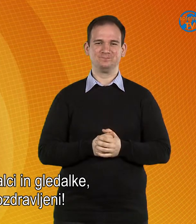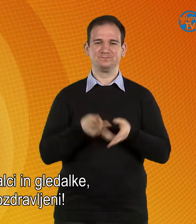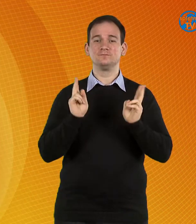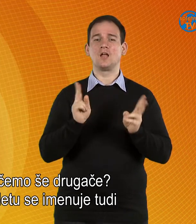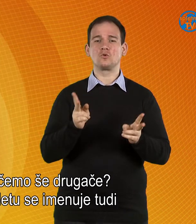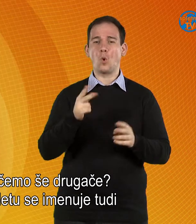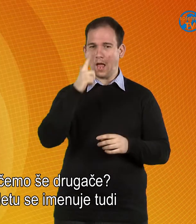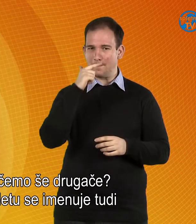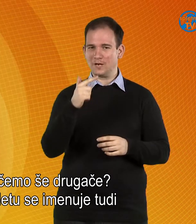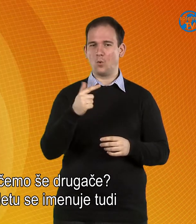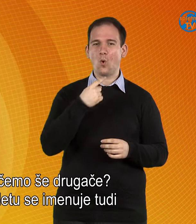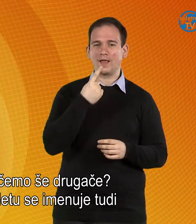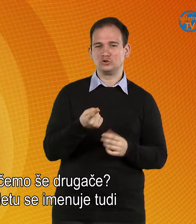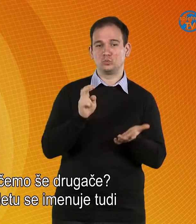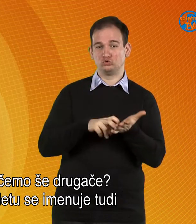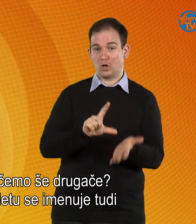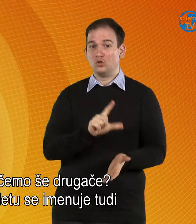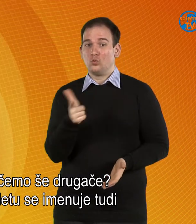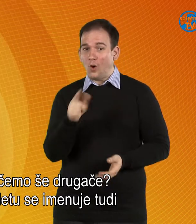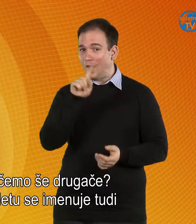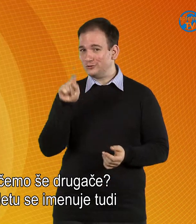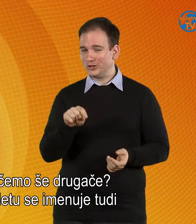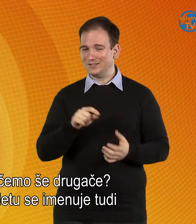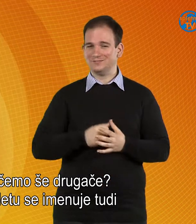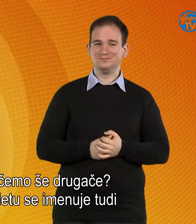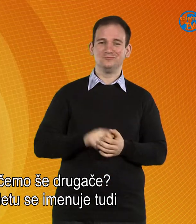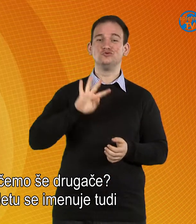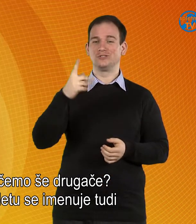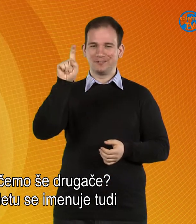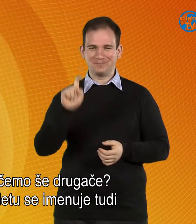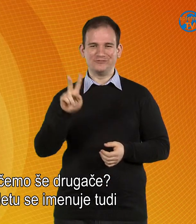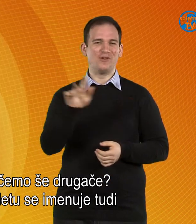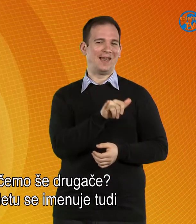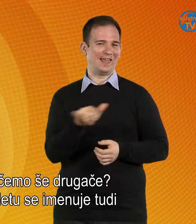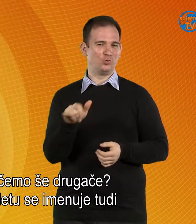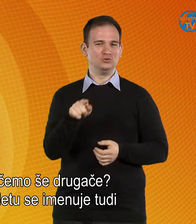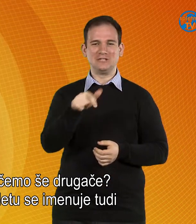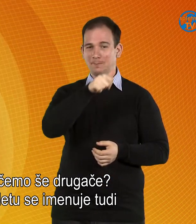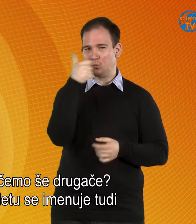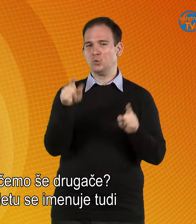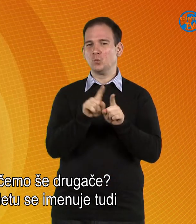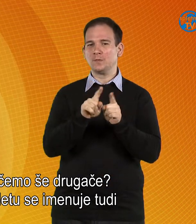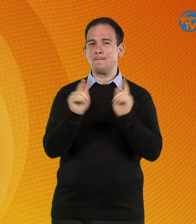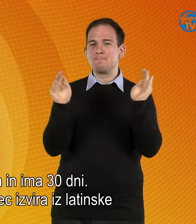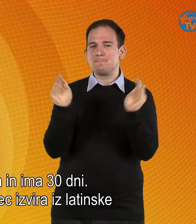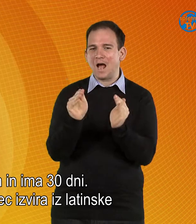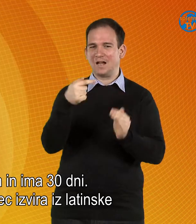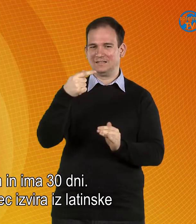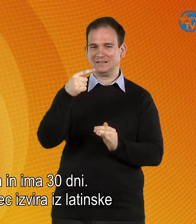Kako aprilu rečemo še drugače? Četrti mesec v letu se imenuje tudi mali